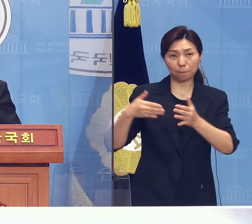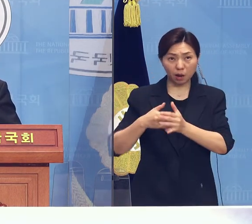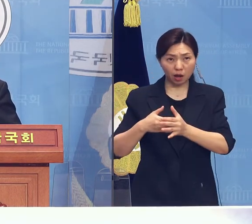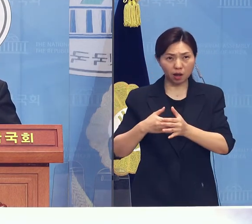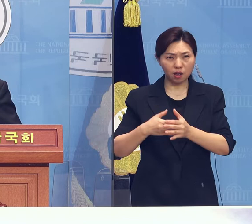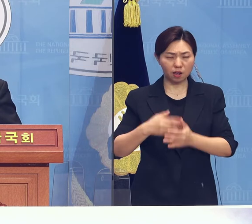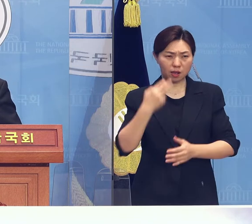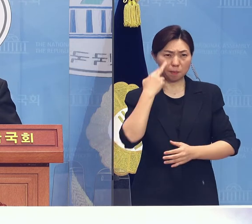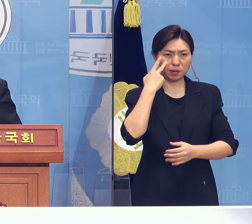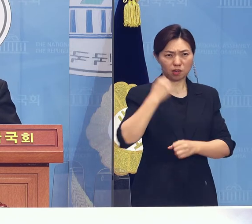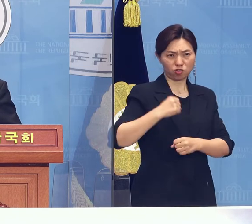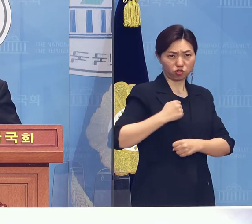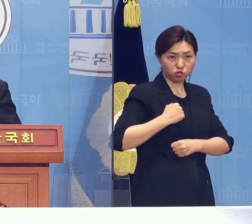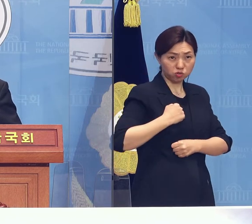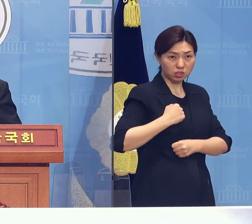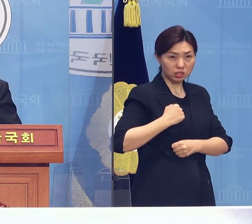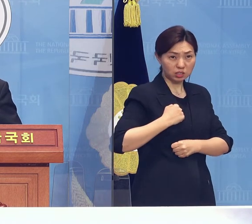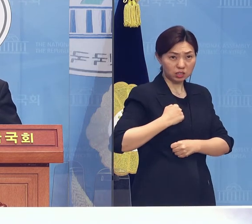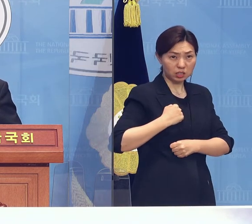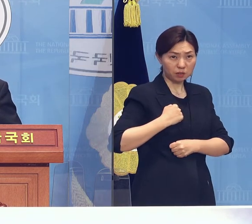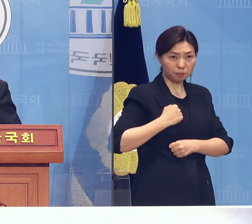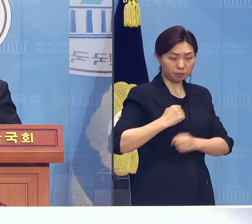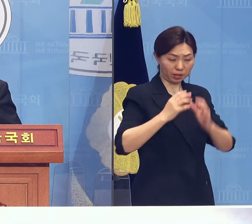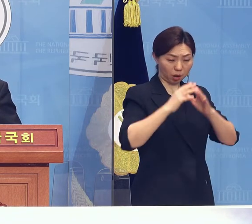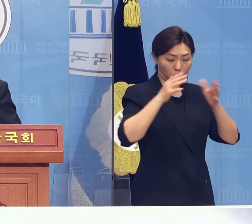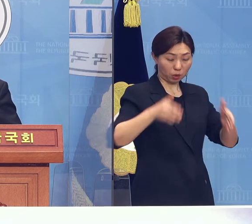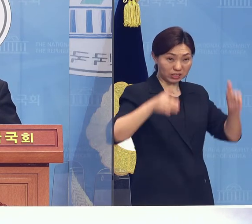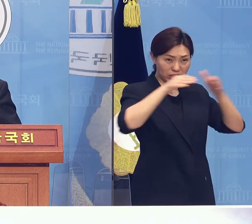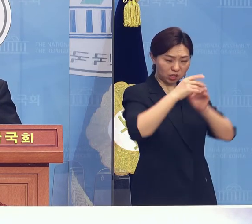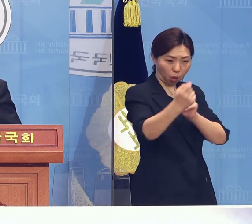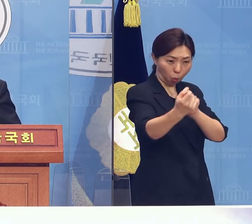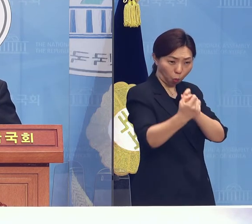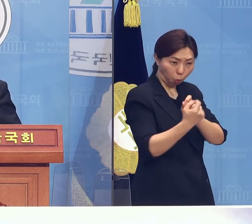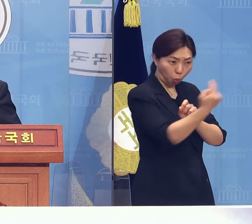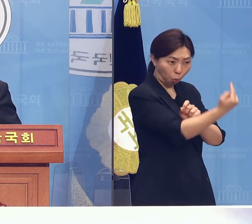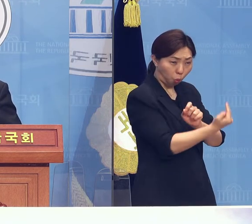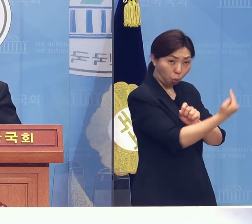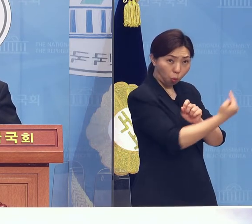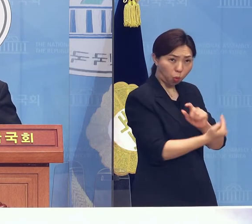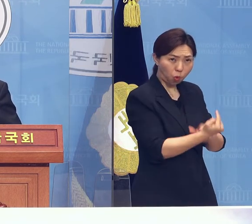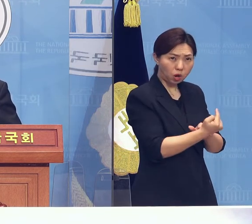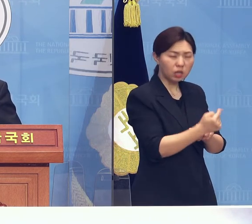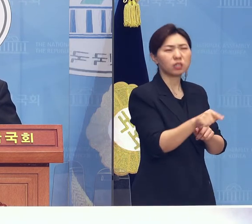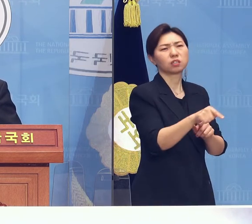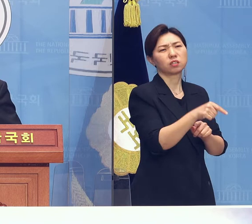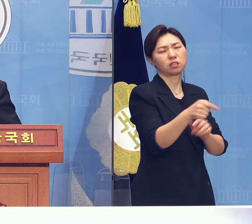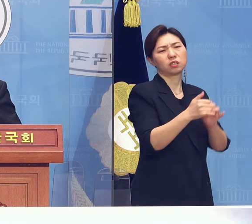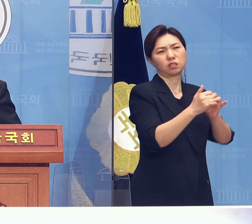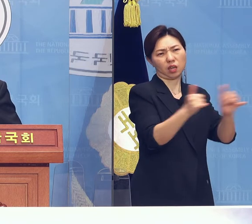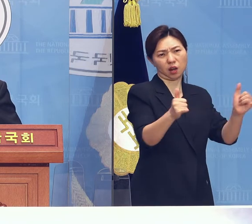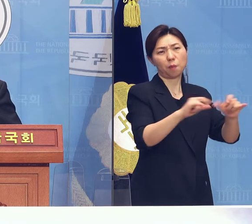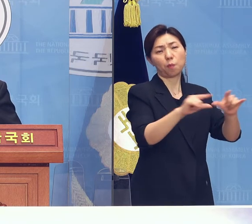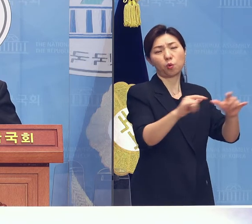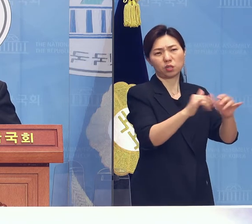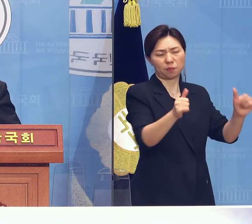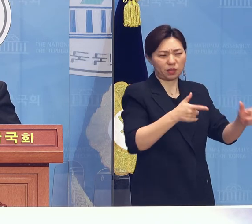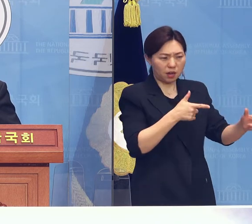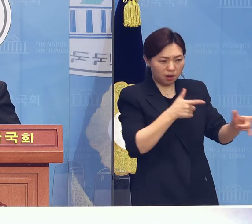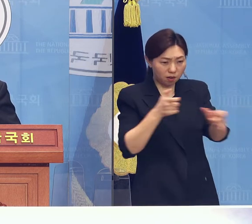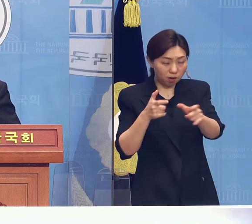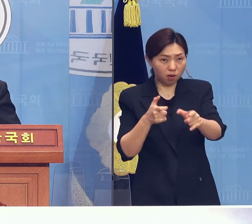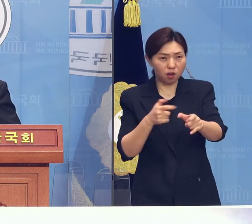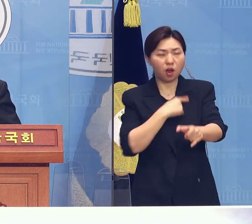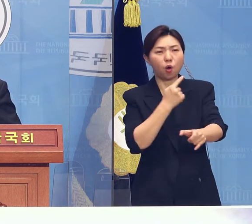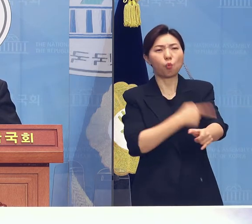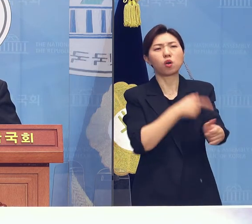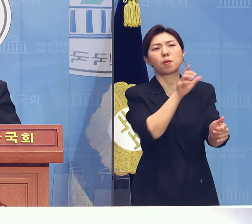접근하는 민간인에게 사격을 가하라는 사격 권한을 부여한 피난민 통제 지침입니다.